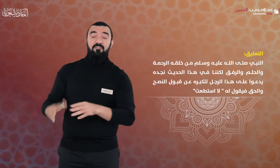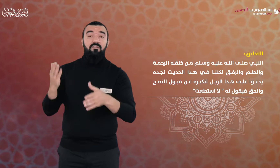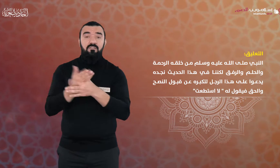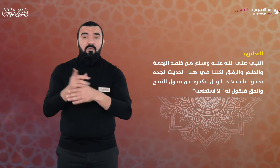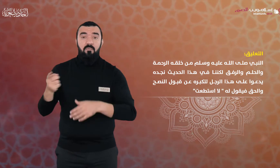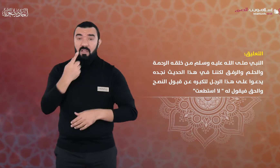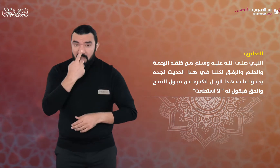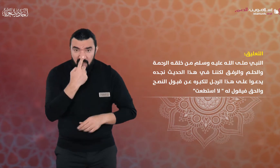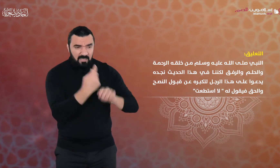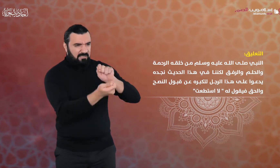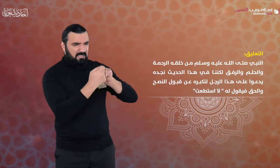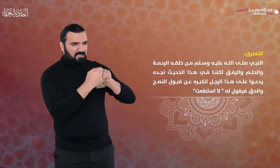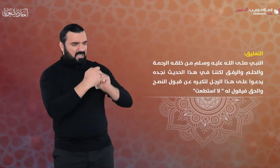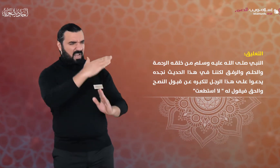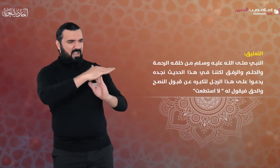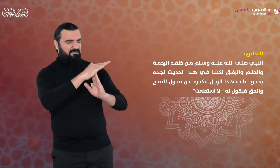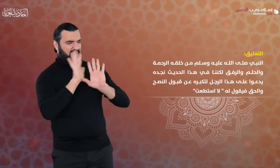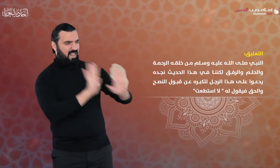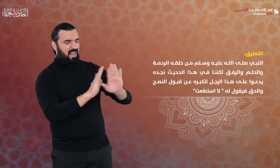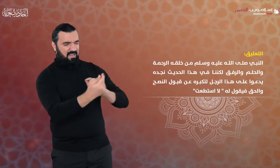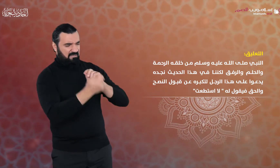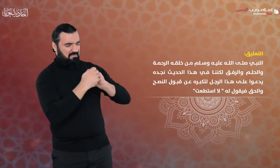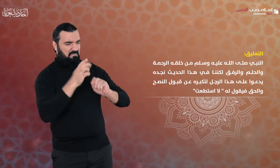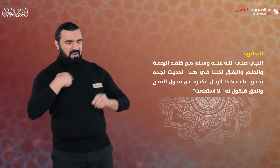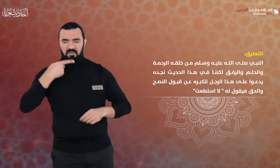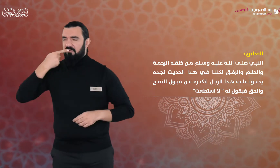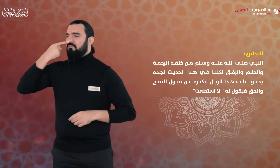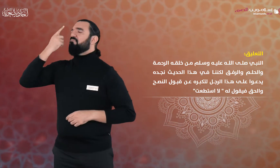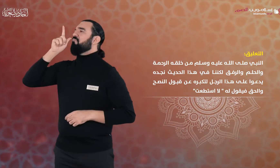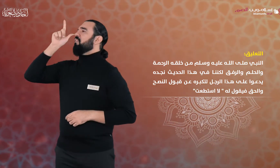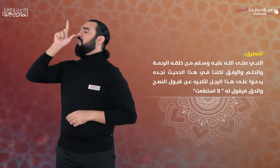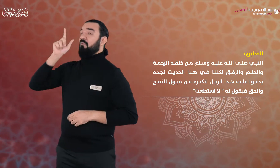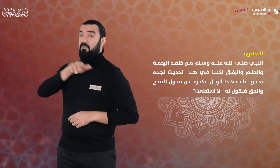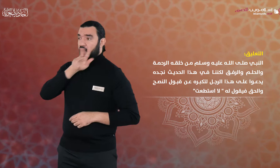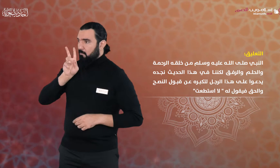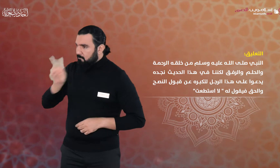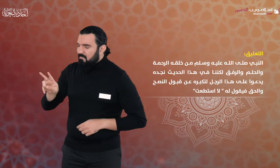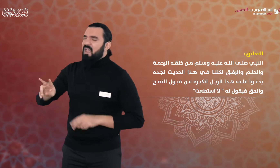النصح والحق فيقول له لا استطعت